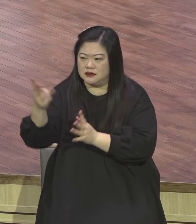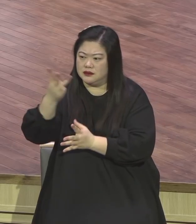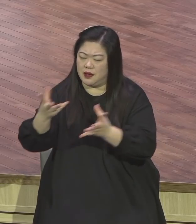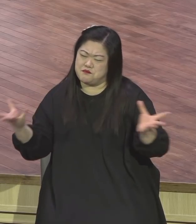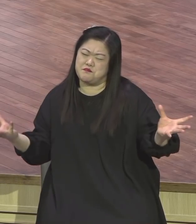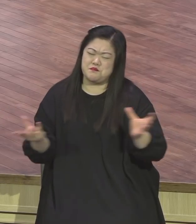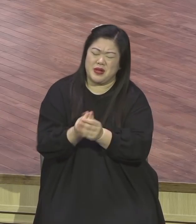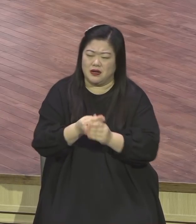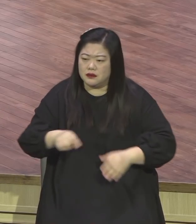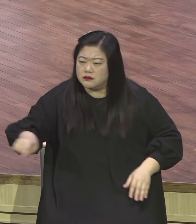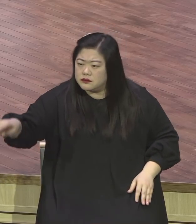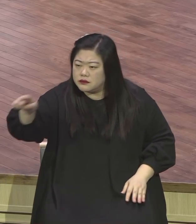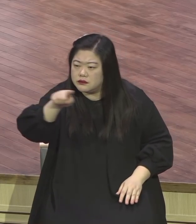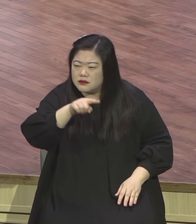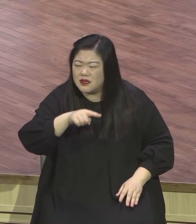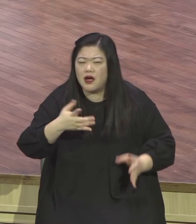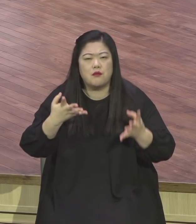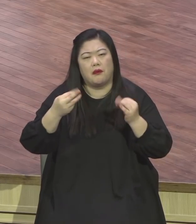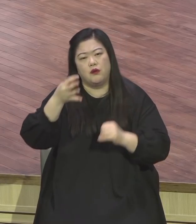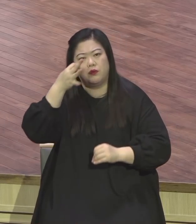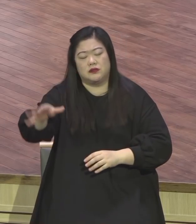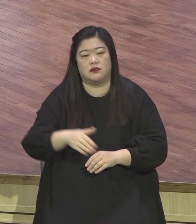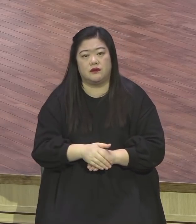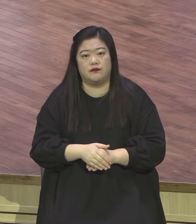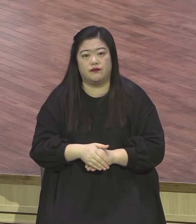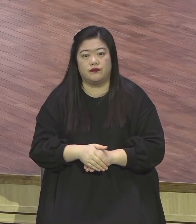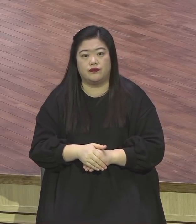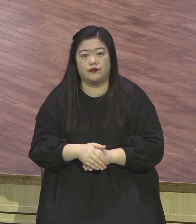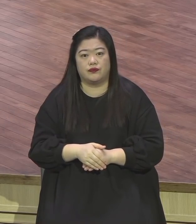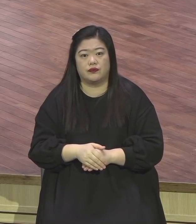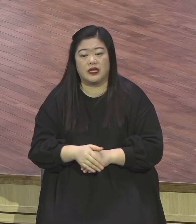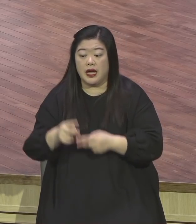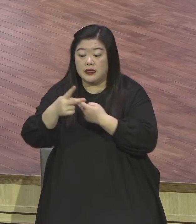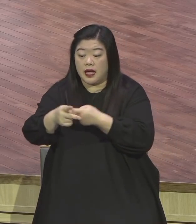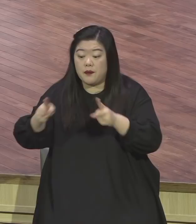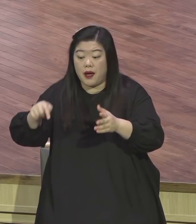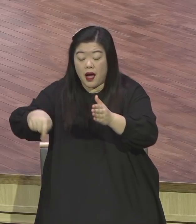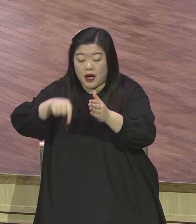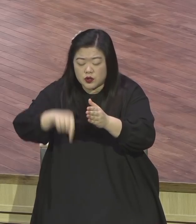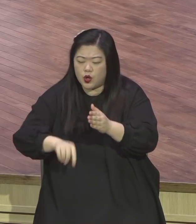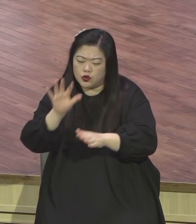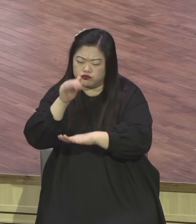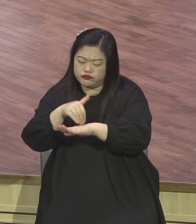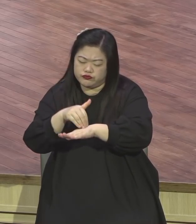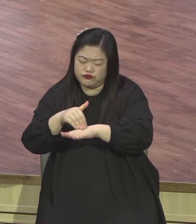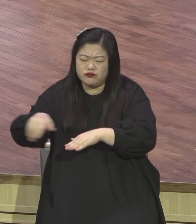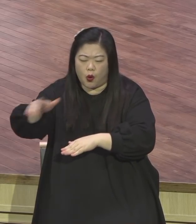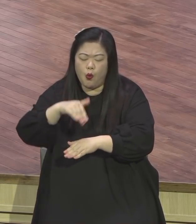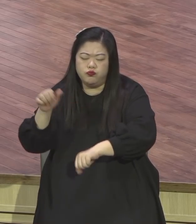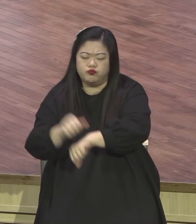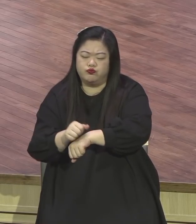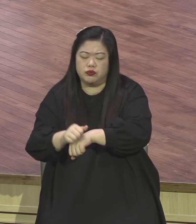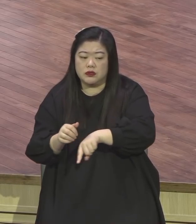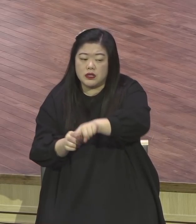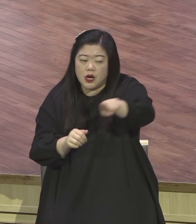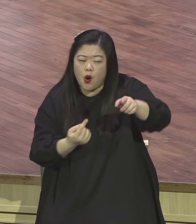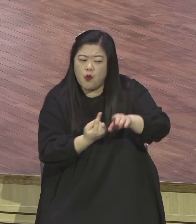단체나 떠들고 있지 일반 교회에서는 없습니다 이런 것도 말하지도 않고요 지식적으로는 알고 있지요